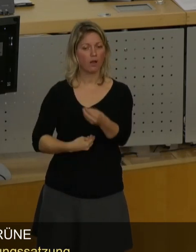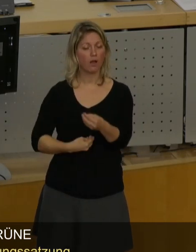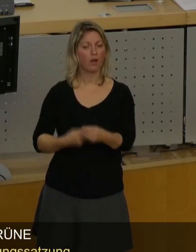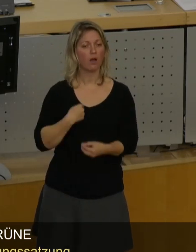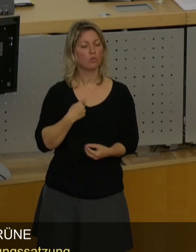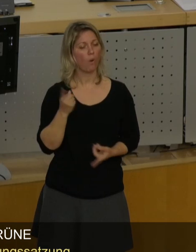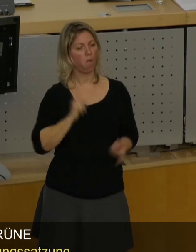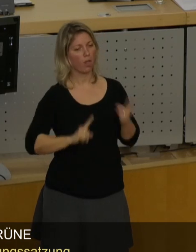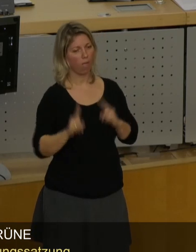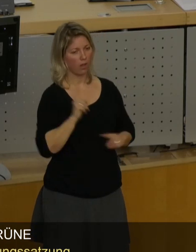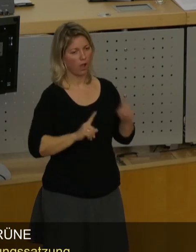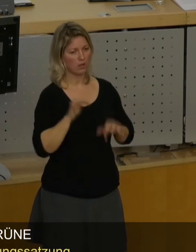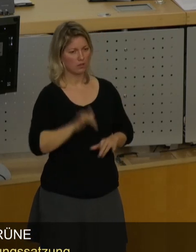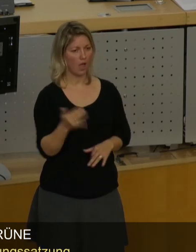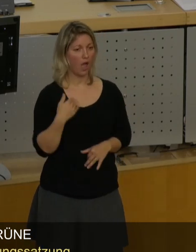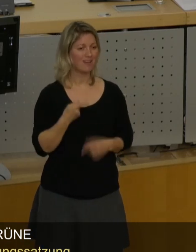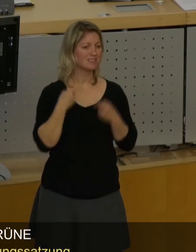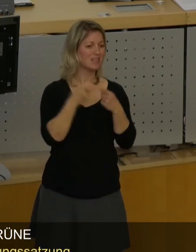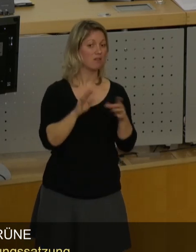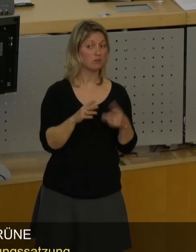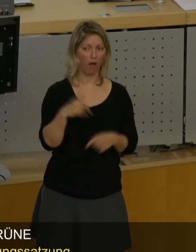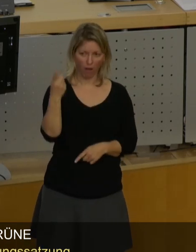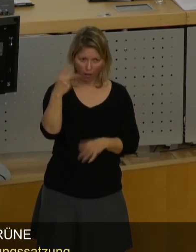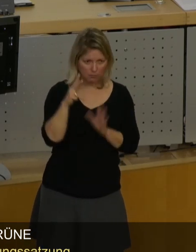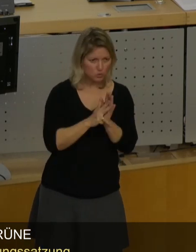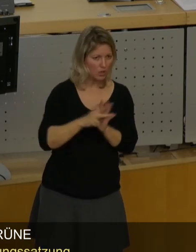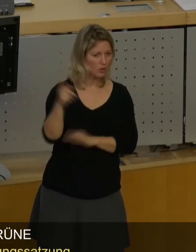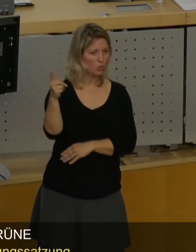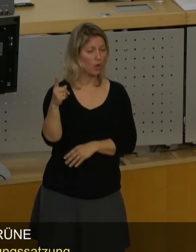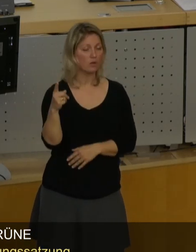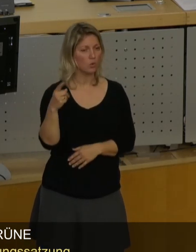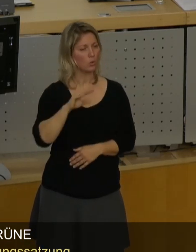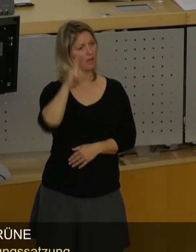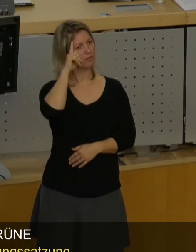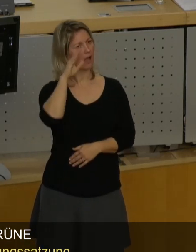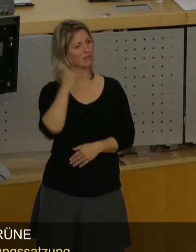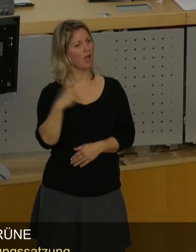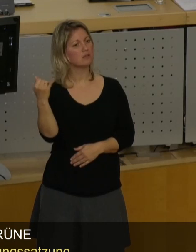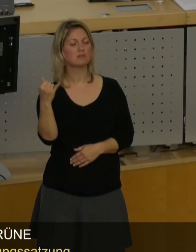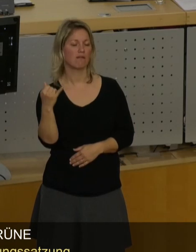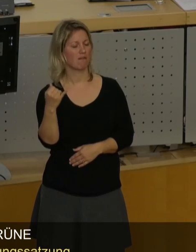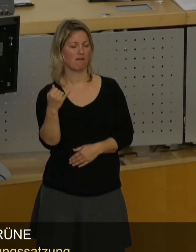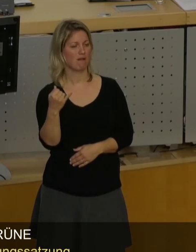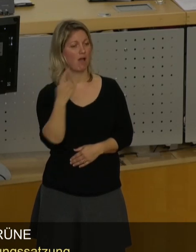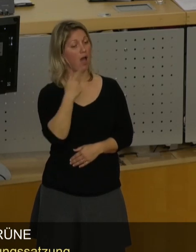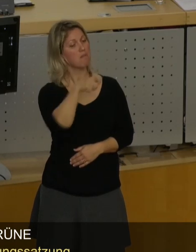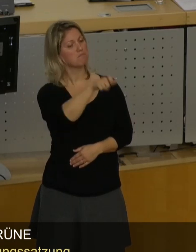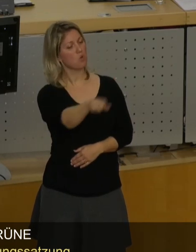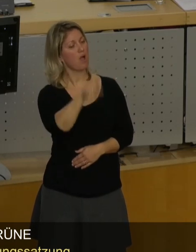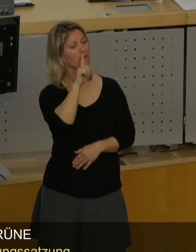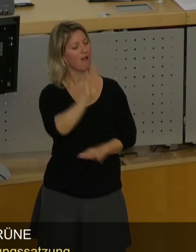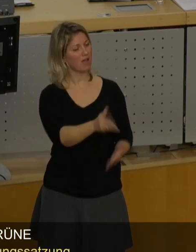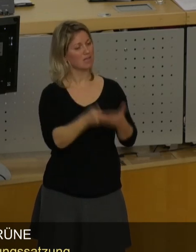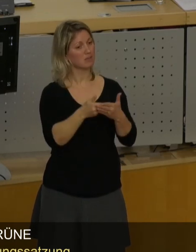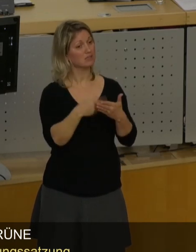und glauben, er hat es bestätigt, und glauben damit das Problem der Repräsentanz der Bürgerinnen und Bürger im